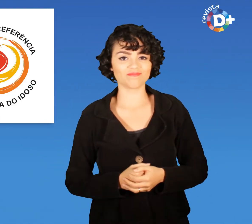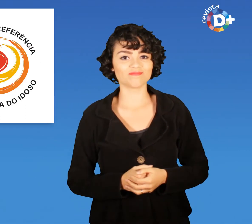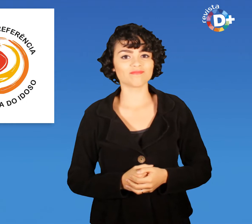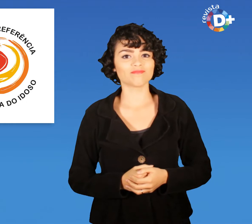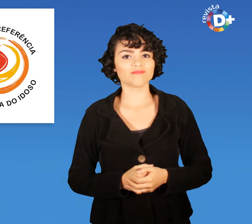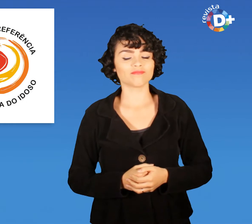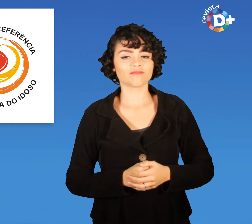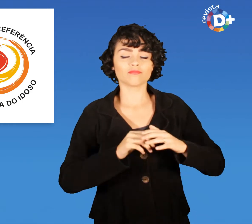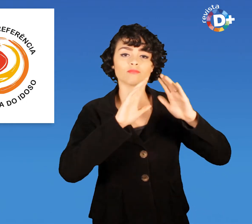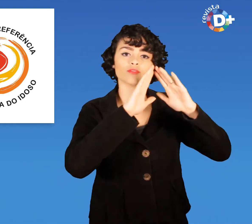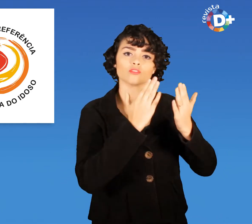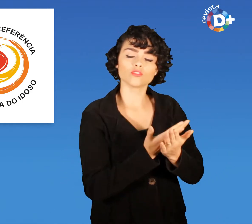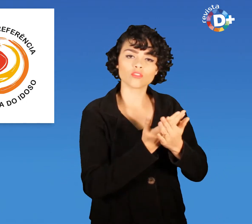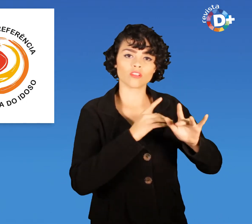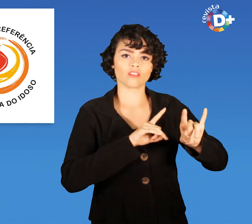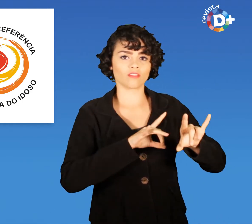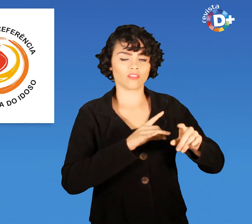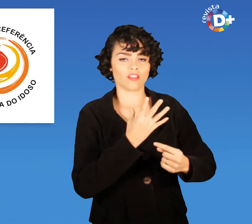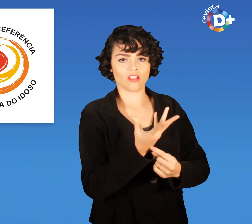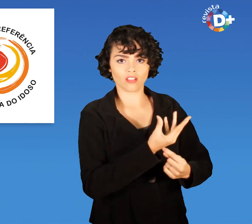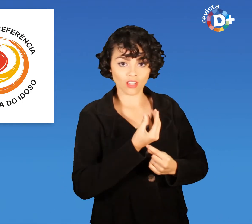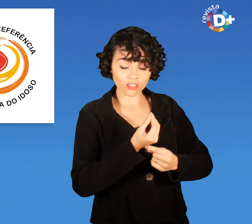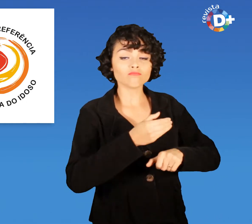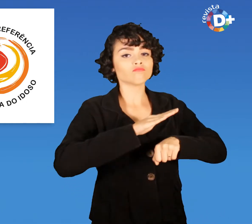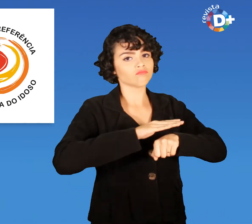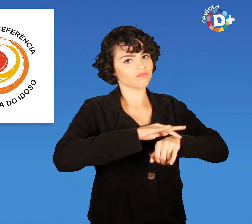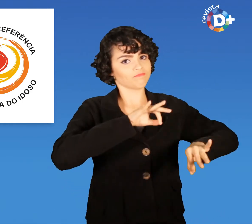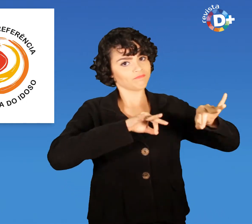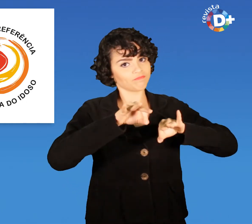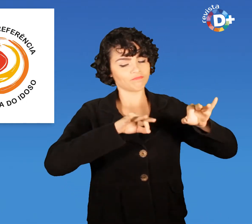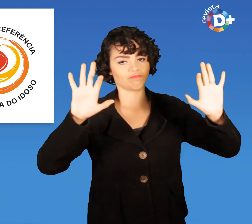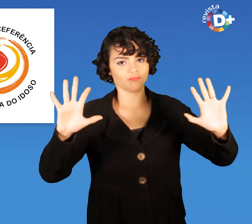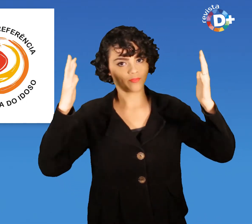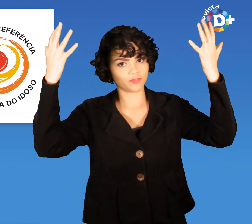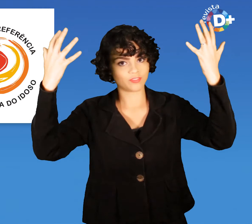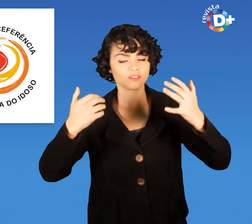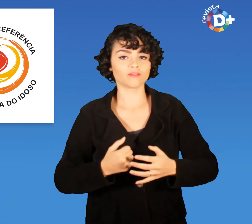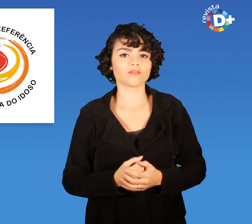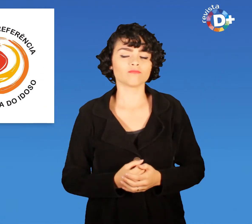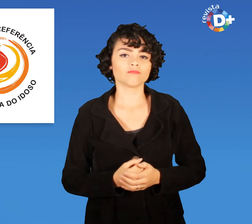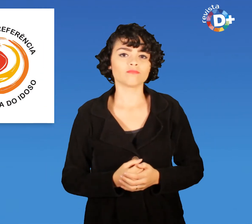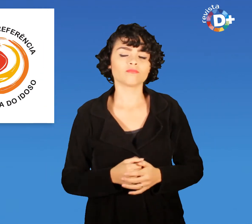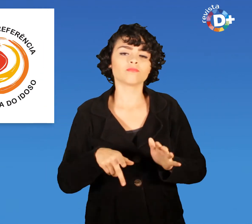Escola Técnica das Artes realizou o evento O Centro de Referência do Idoso,